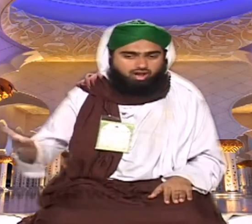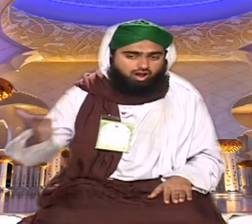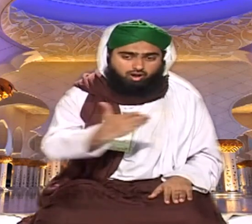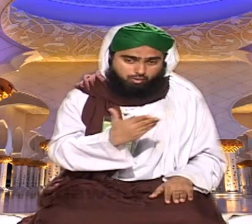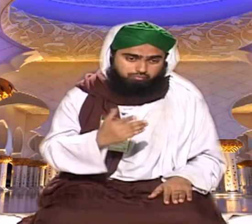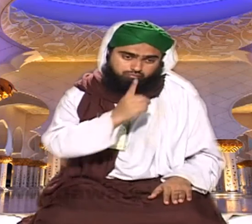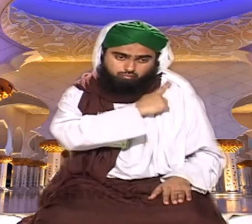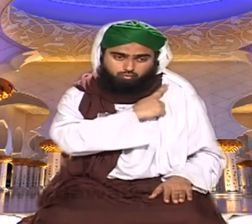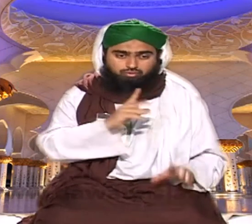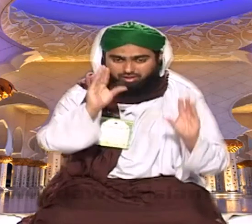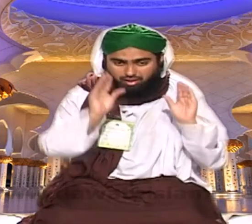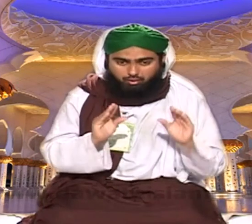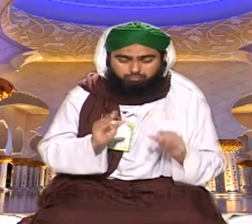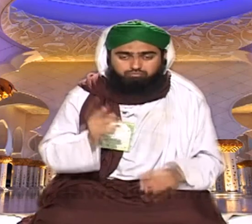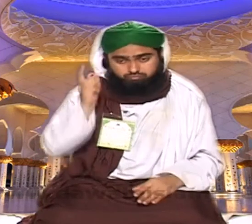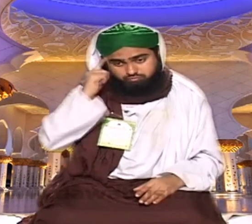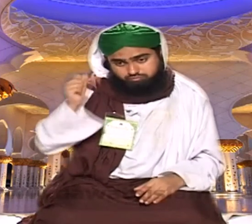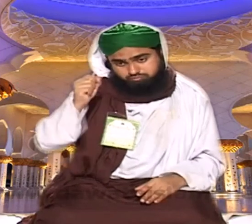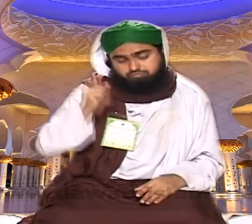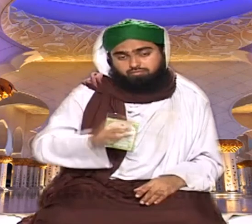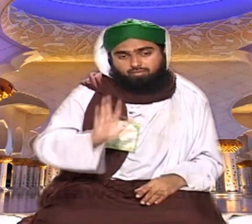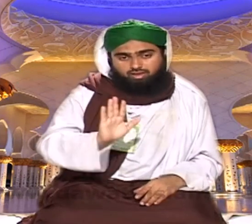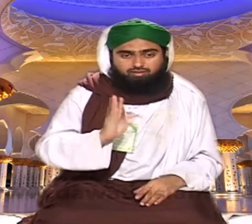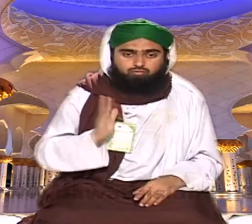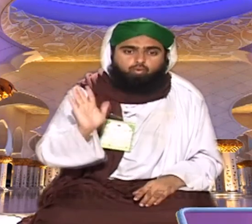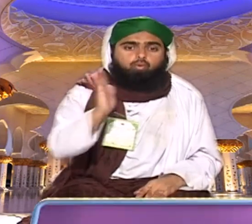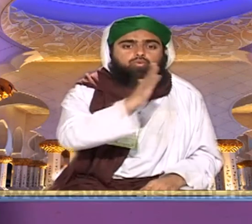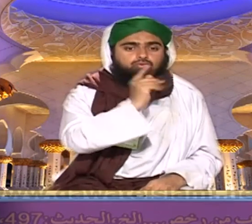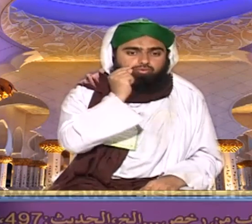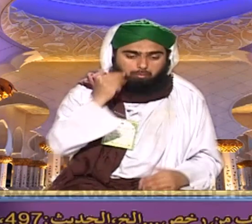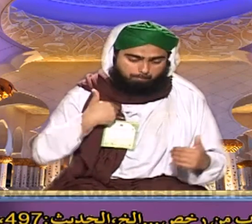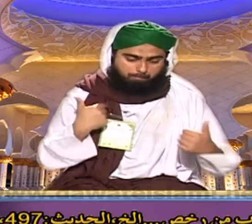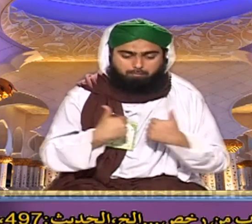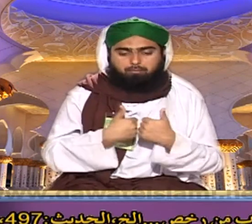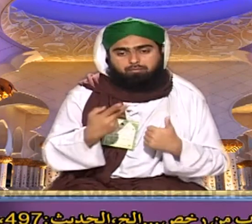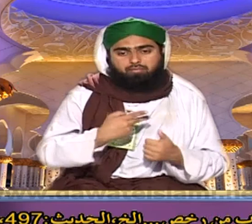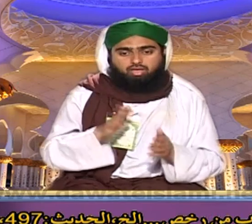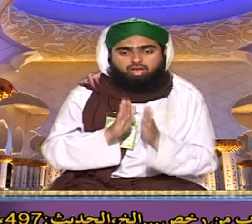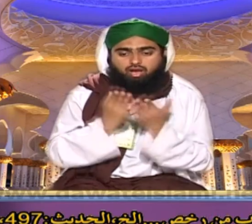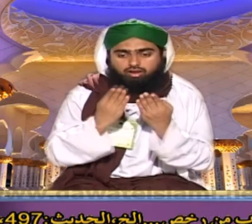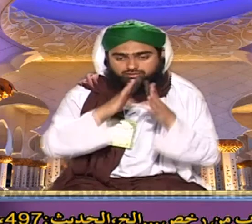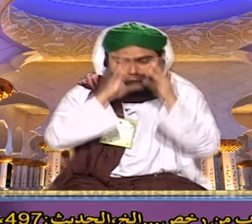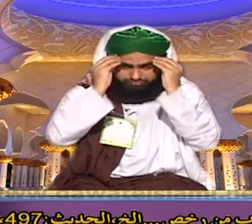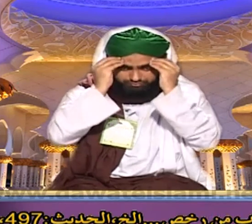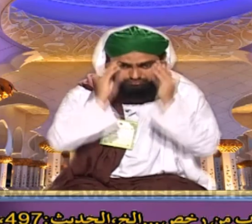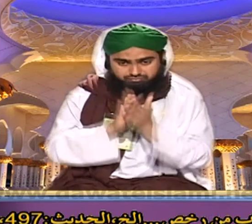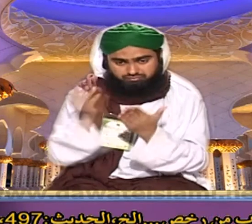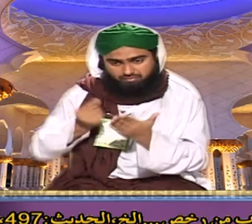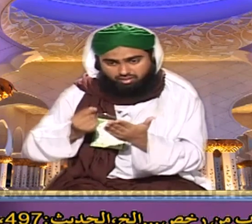کوئی نہیں رکھتا یا کوئی کوئی میرے جیسے ہوتے ہیں وہ ڈائریہ رکھتے ہیں علم کو لکھ کر محفوظ کر لیا کرو تو آپ میرے بھائی لو